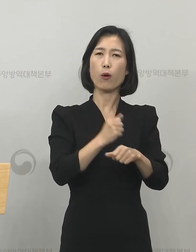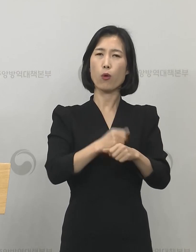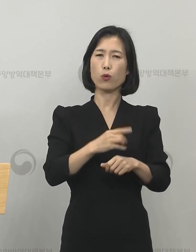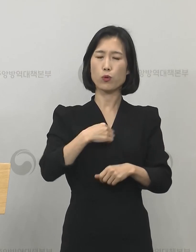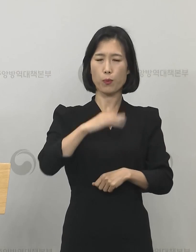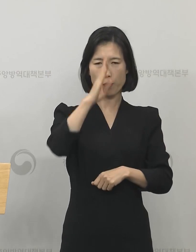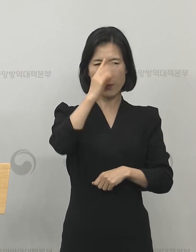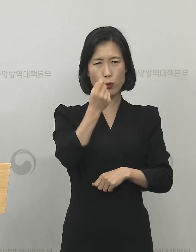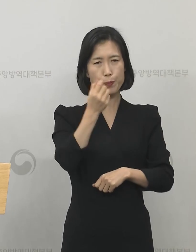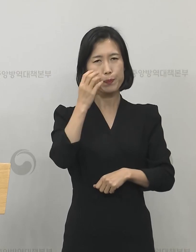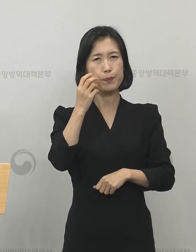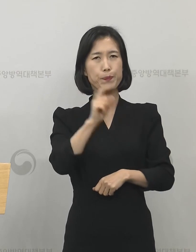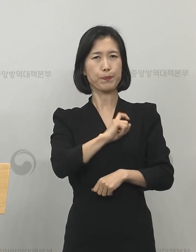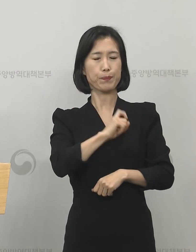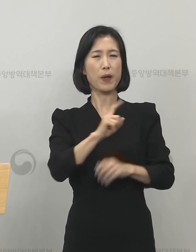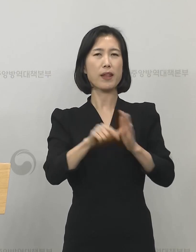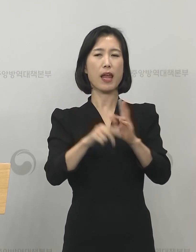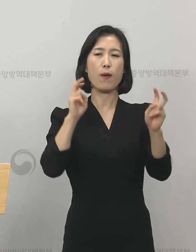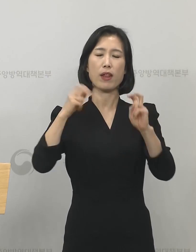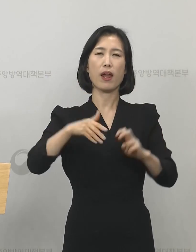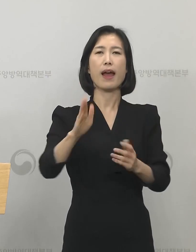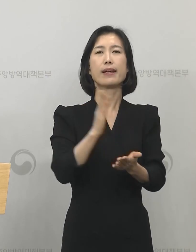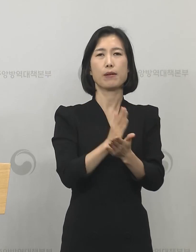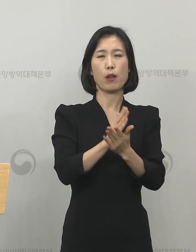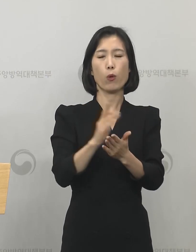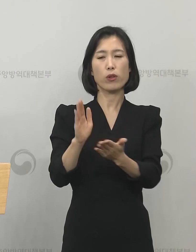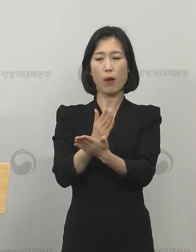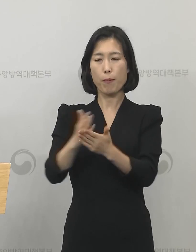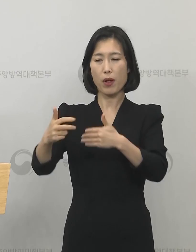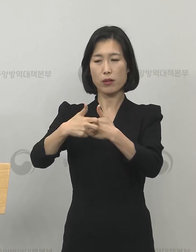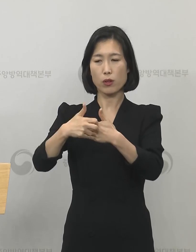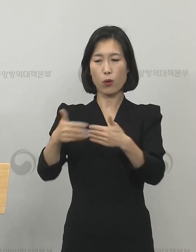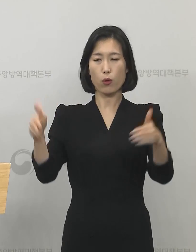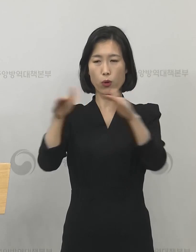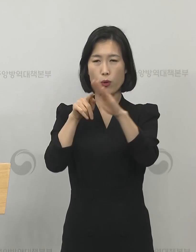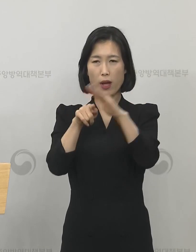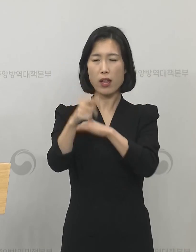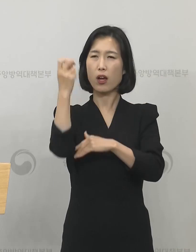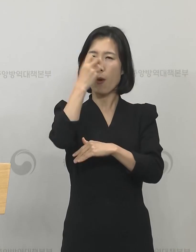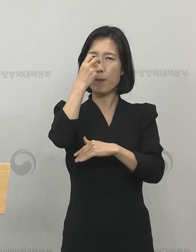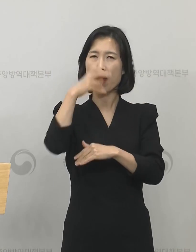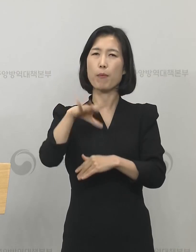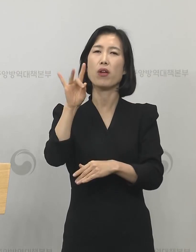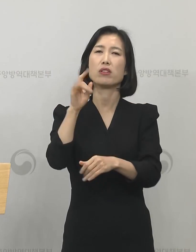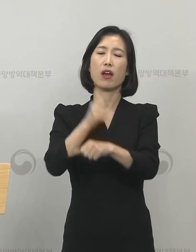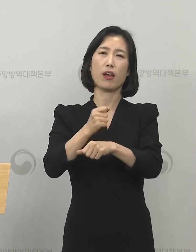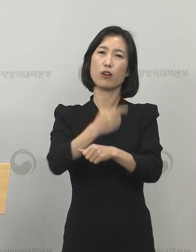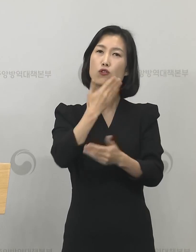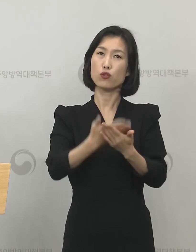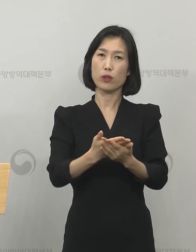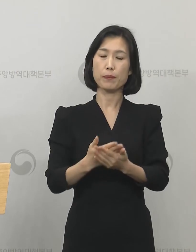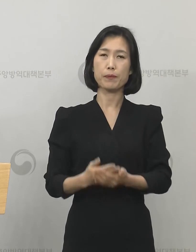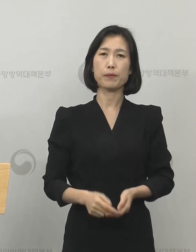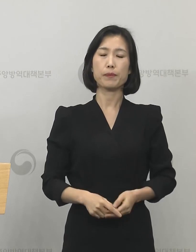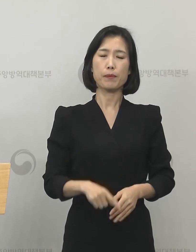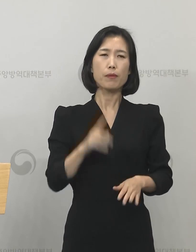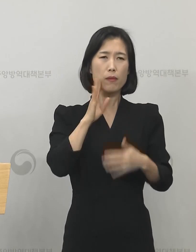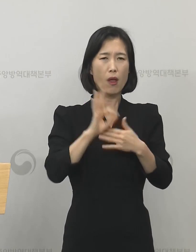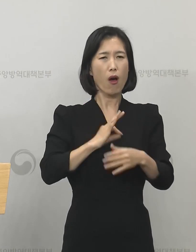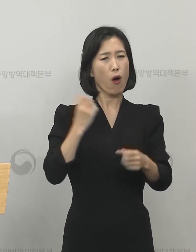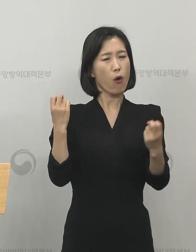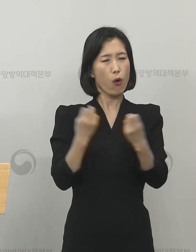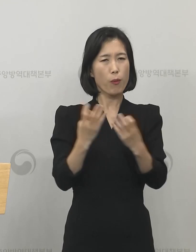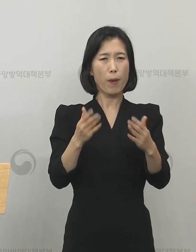않으면서 선별진료소에서 진단검사를 받는 것이 가장 중요합니다. 부득이하게 밀폐,